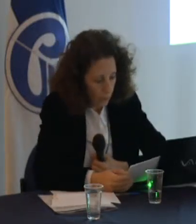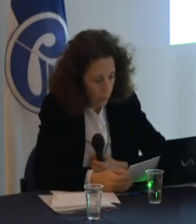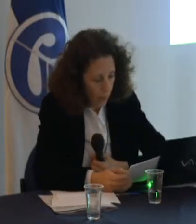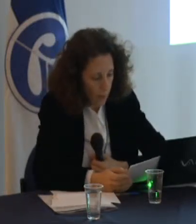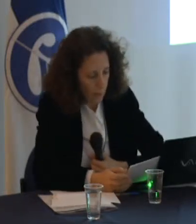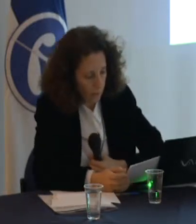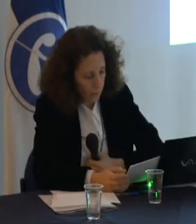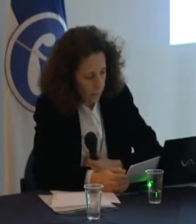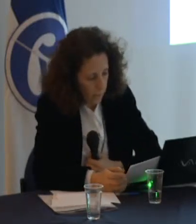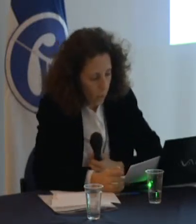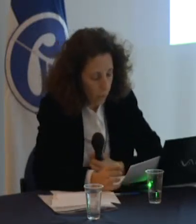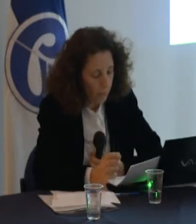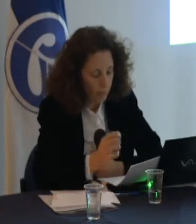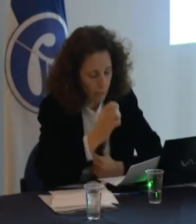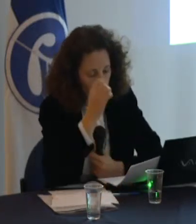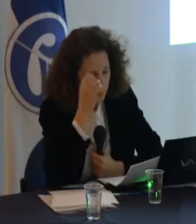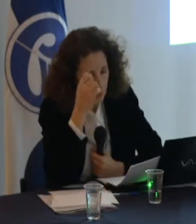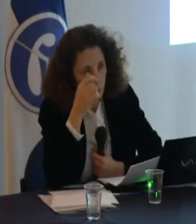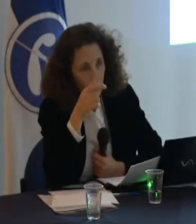tanto la